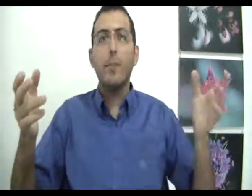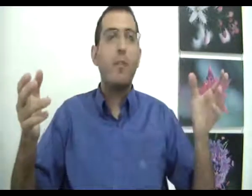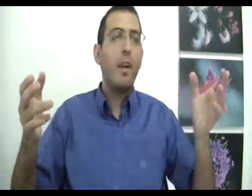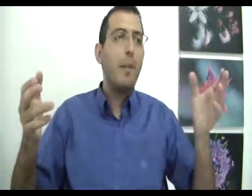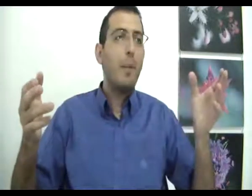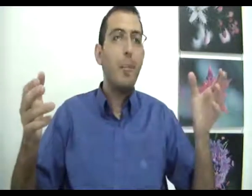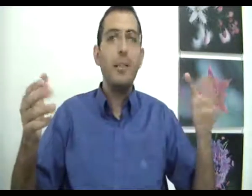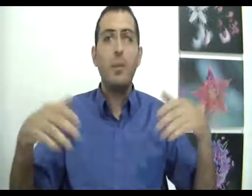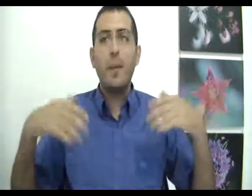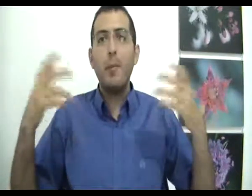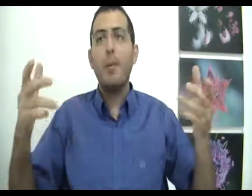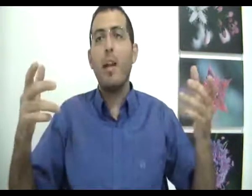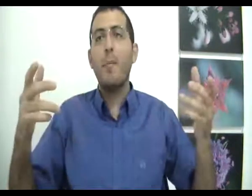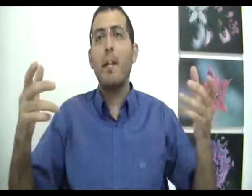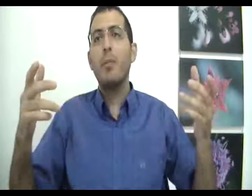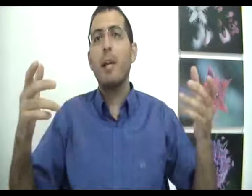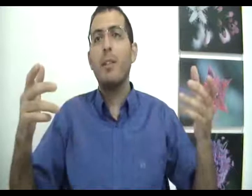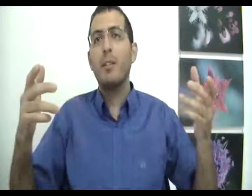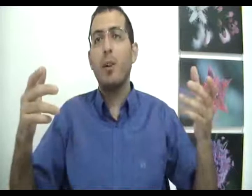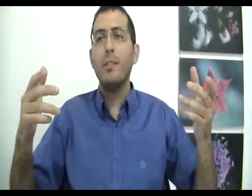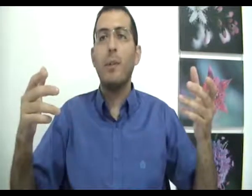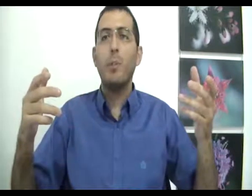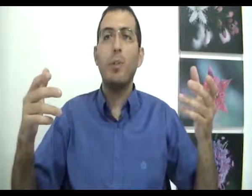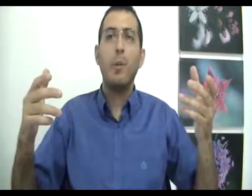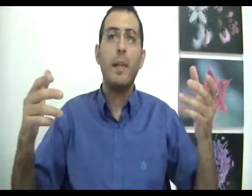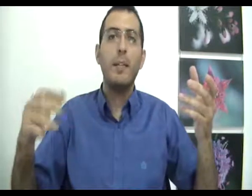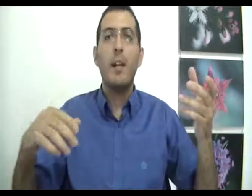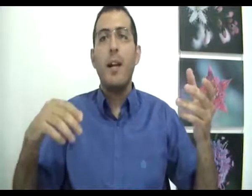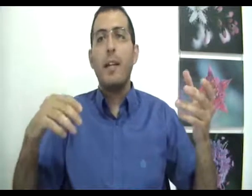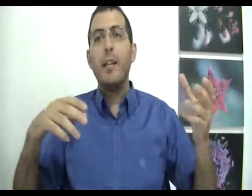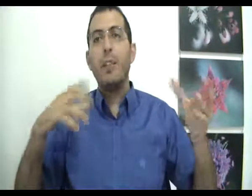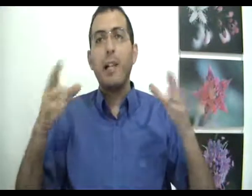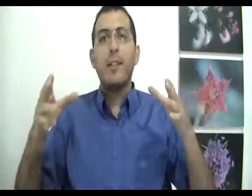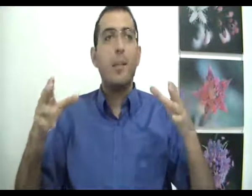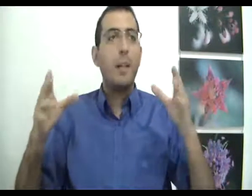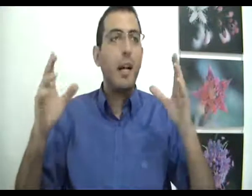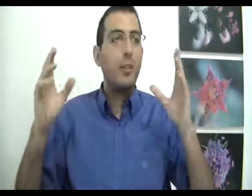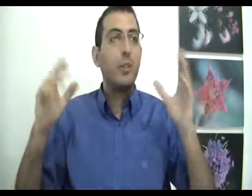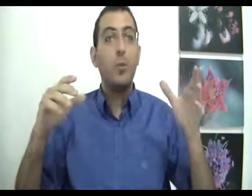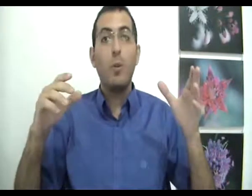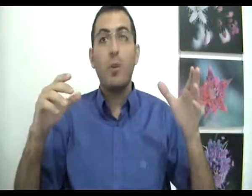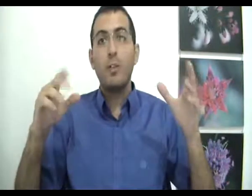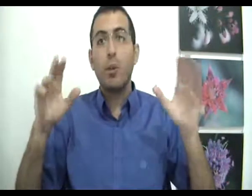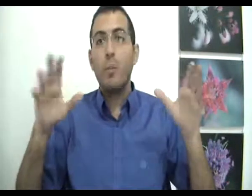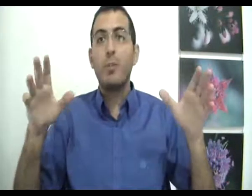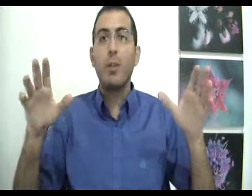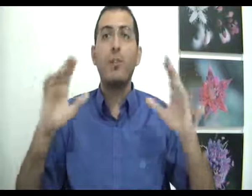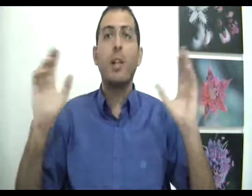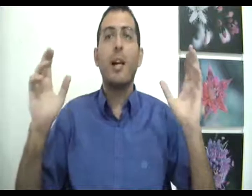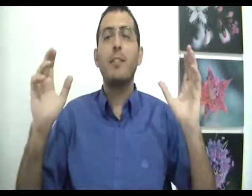טובים ורעיים, במקביל לזה הוא גם כן מתפתח מבחינת הודעתית. כל הזמן הוא פתאום לומד, נגיד שילד קטן בגן, שעשו לו פרצוף, אז הוא נלחץ